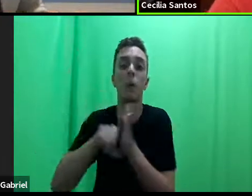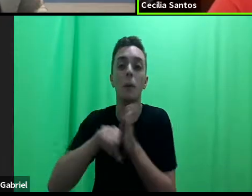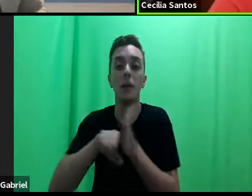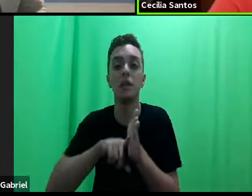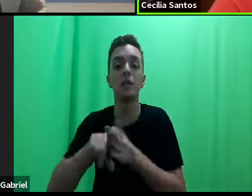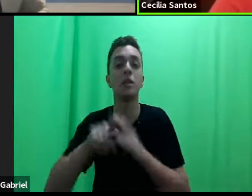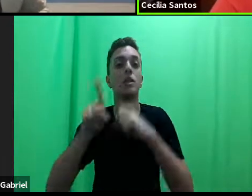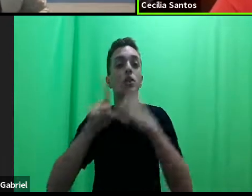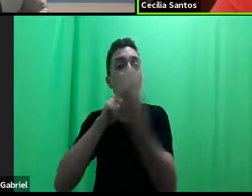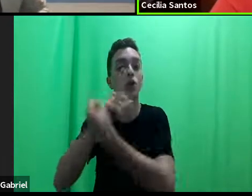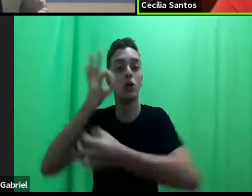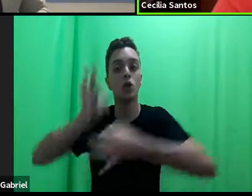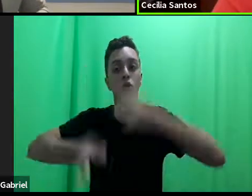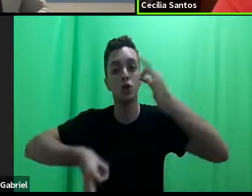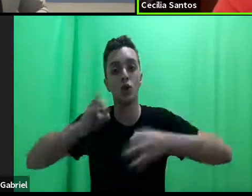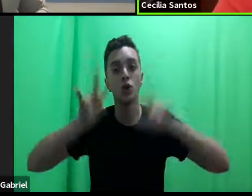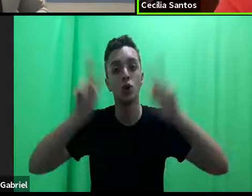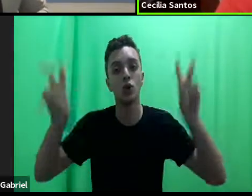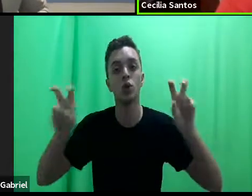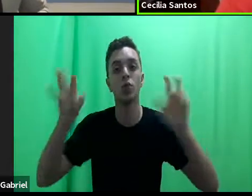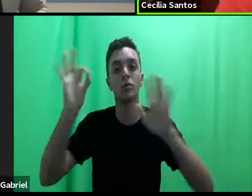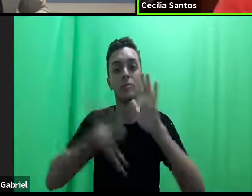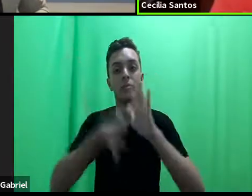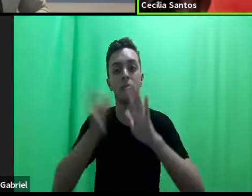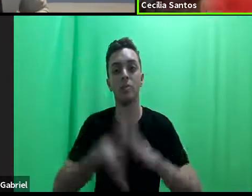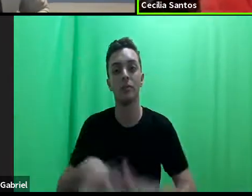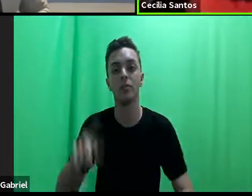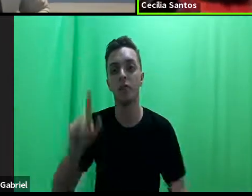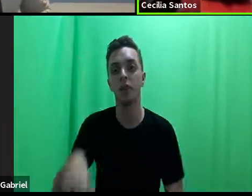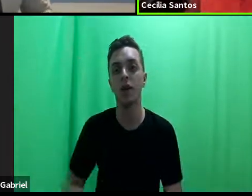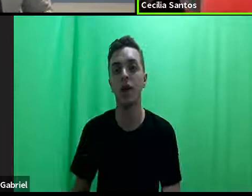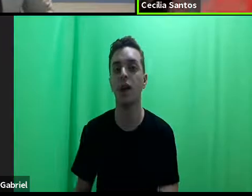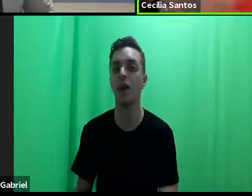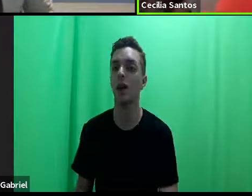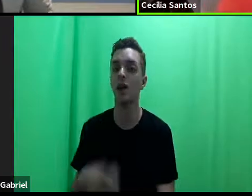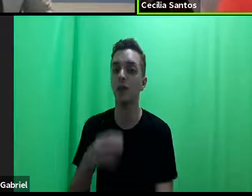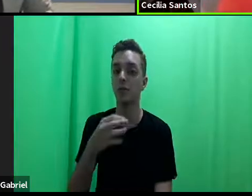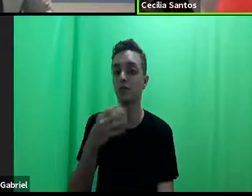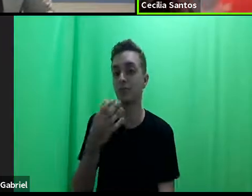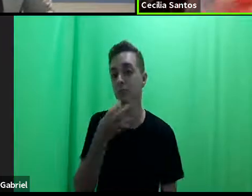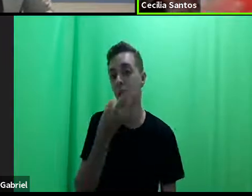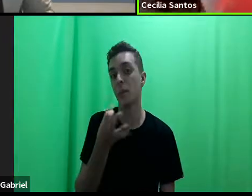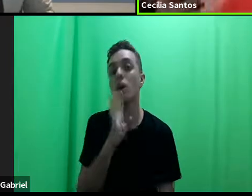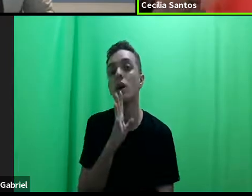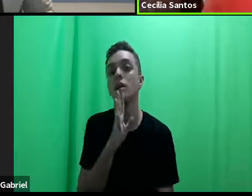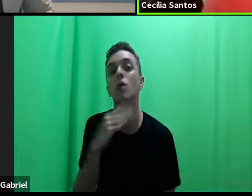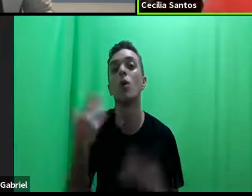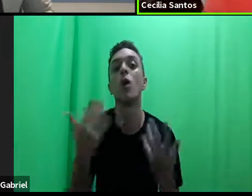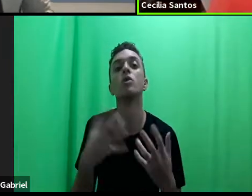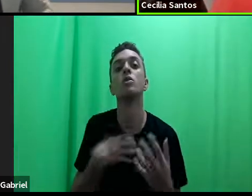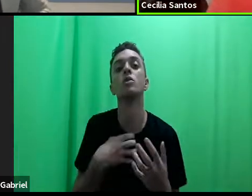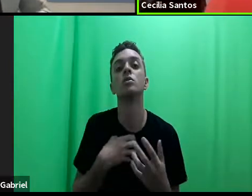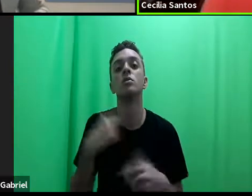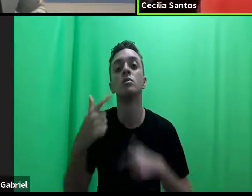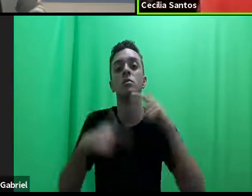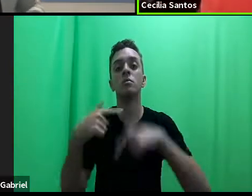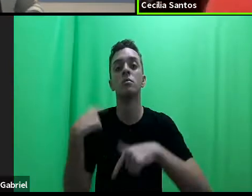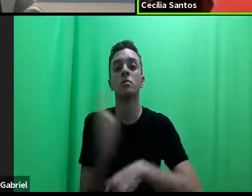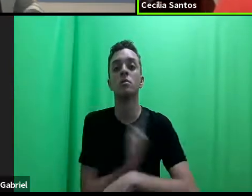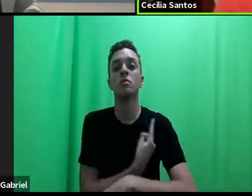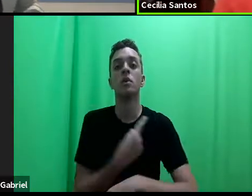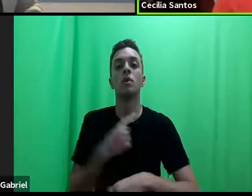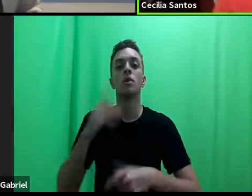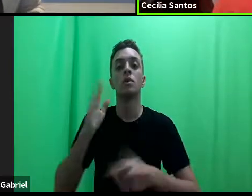-jurídica sobre as próprias clínicas, é uma sugestão para conhecer o tipo de trabalho que vocês já estão realizando